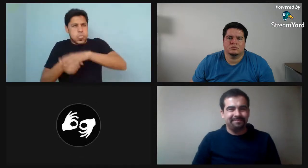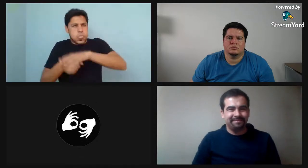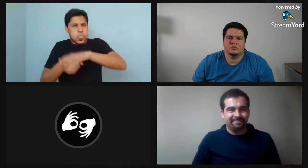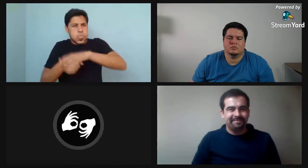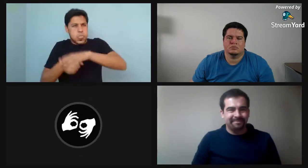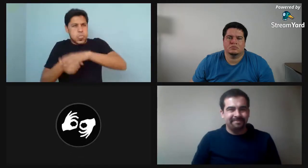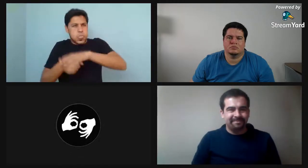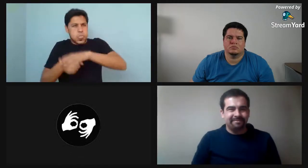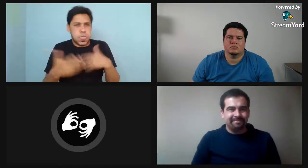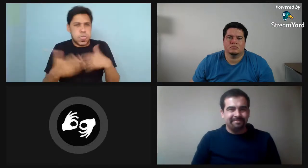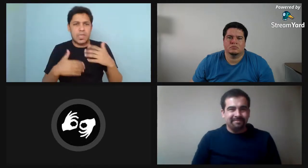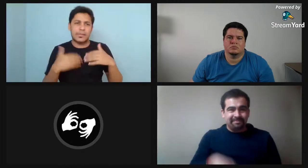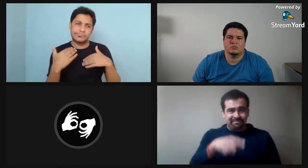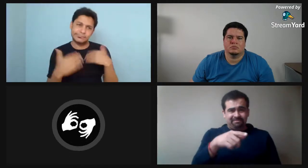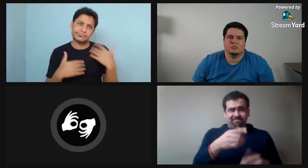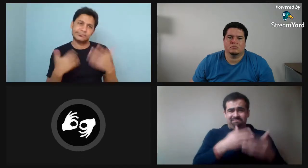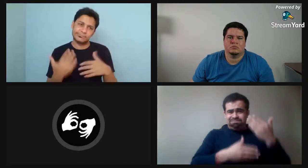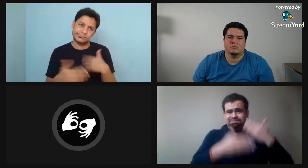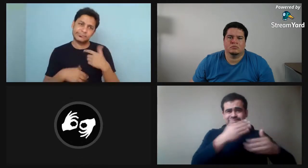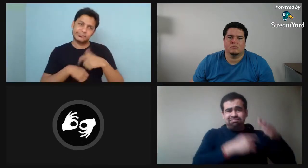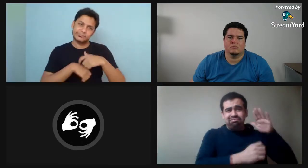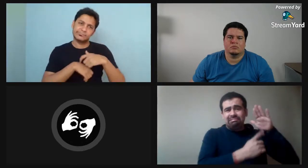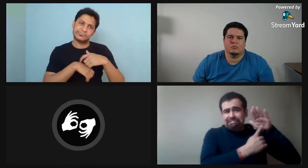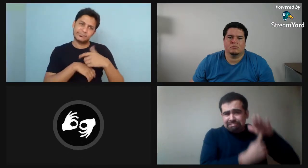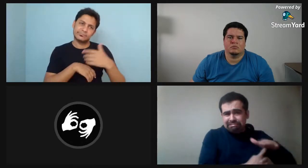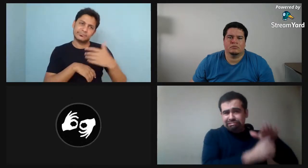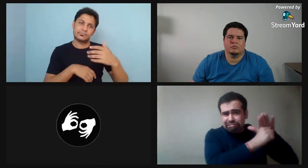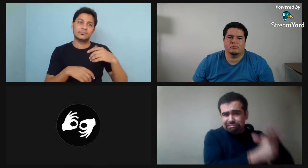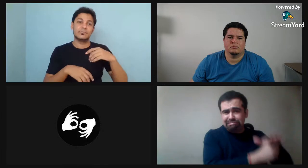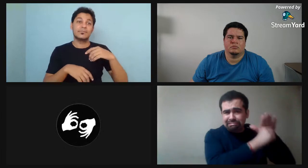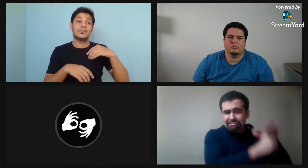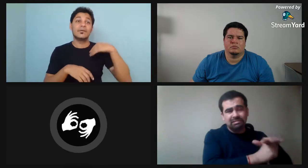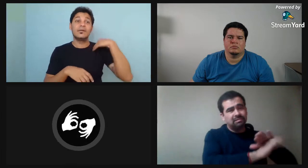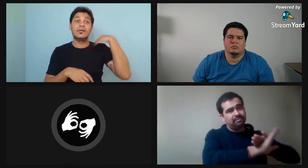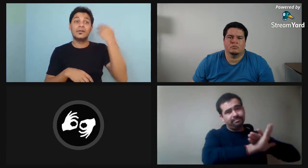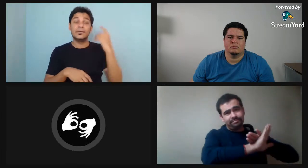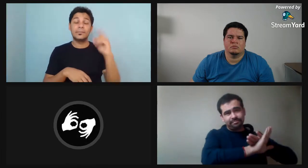tienen, incorporar la cultura sorda y por ejemplo el teatro.